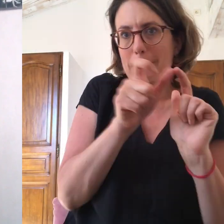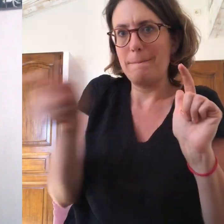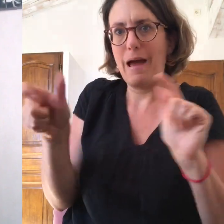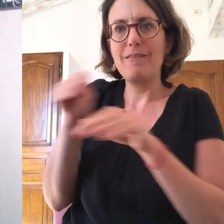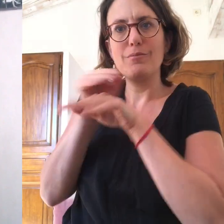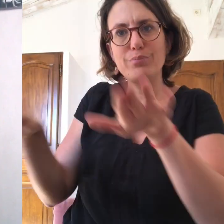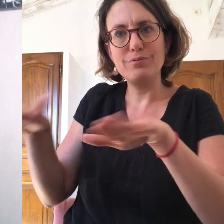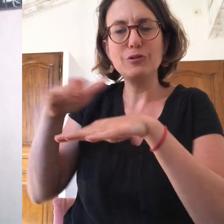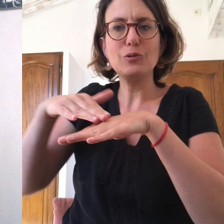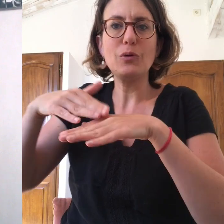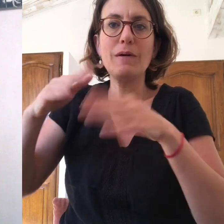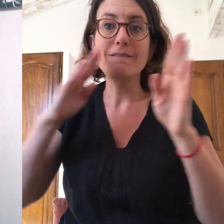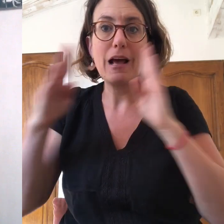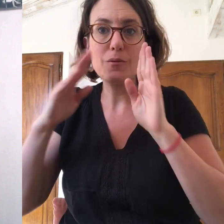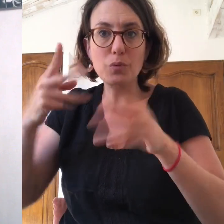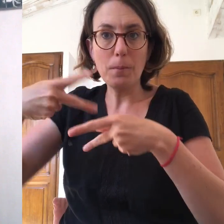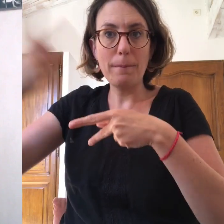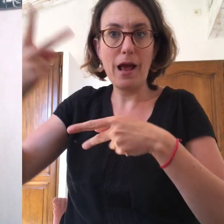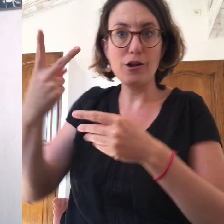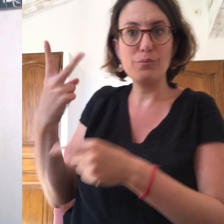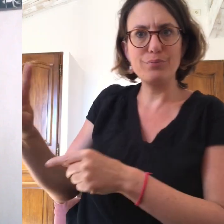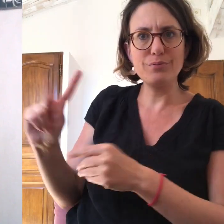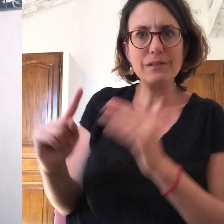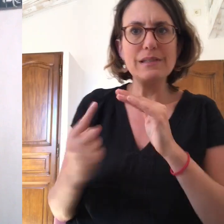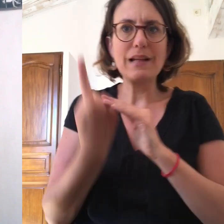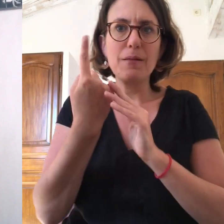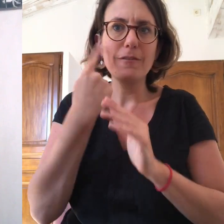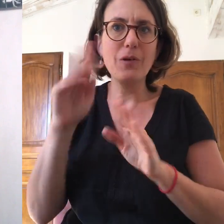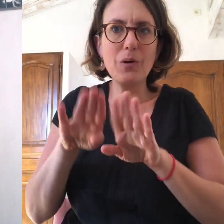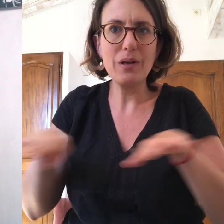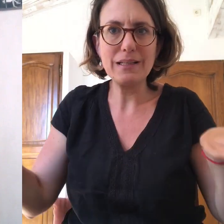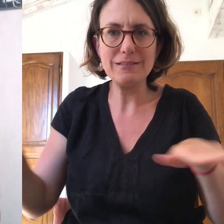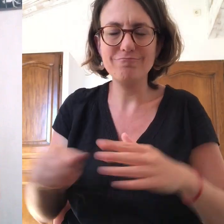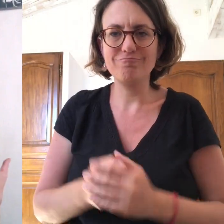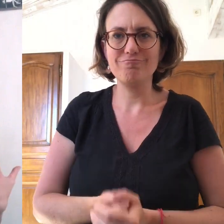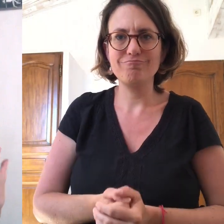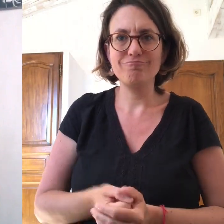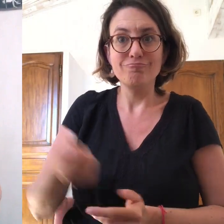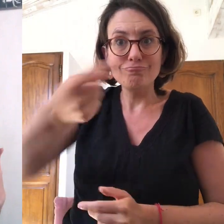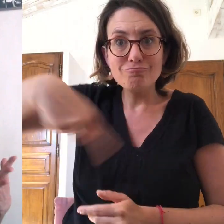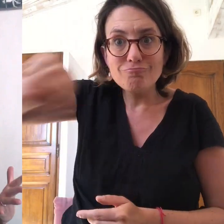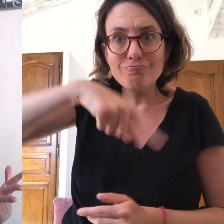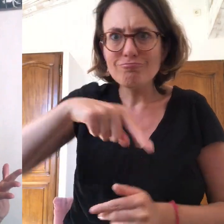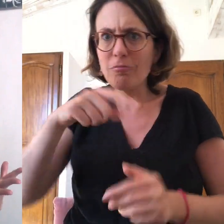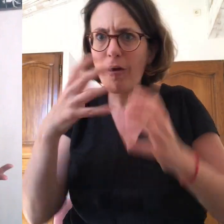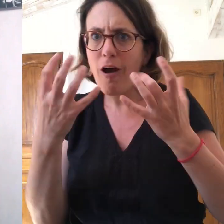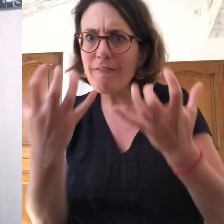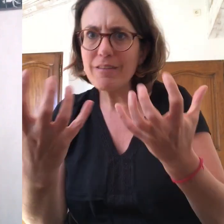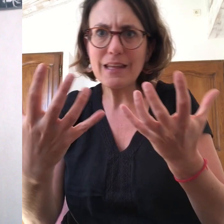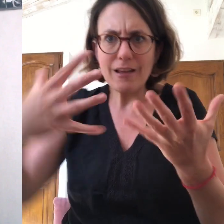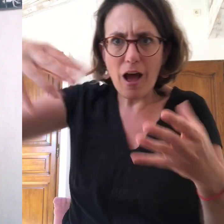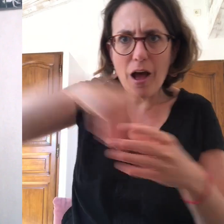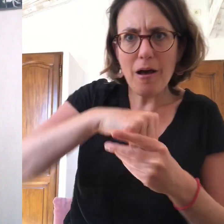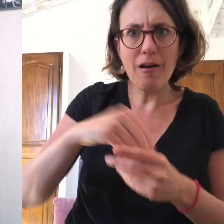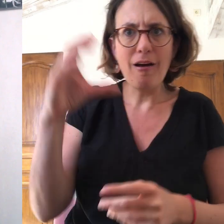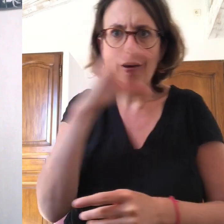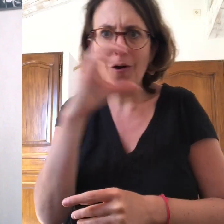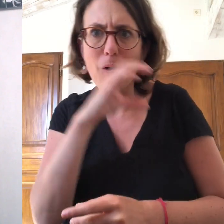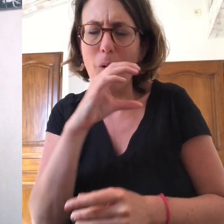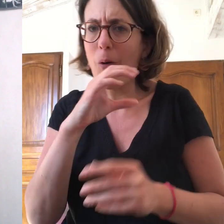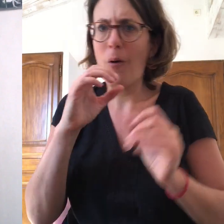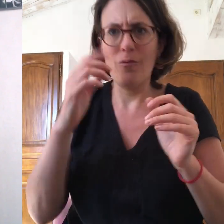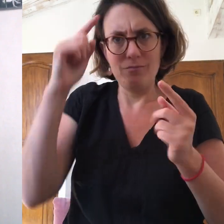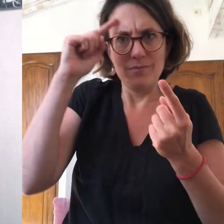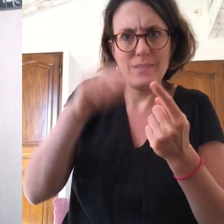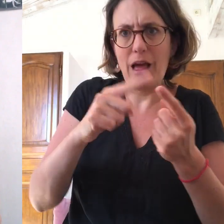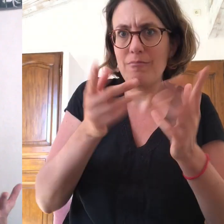d'Include. Si vous avez envie d'y participer et que vous êtes curieux de connaître le lien entre la langue des signes et la lecture, vous êtes